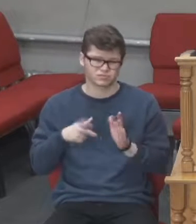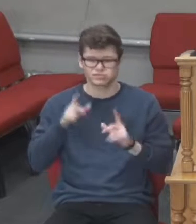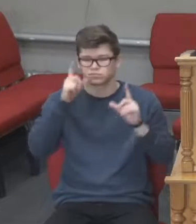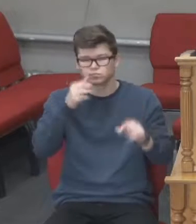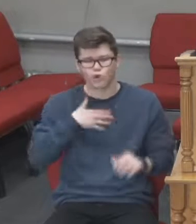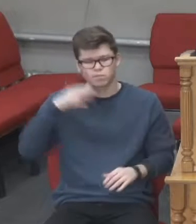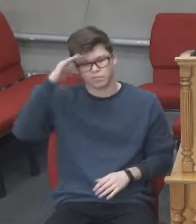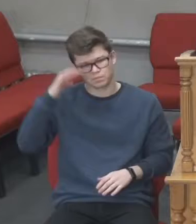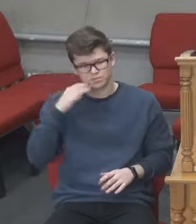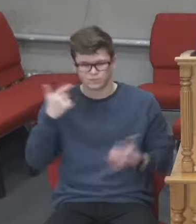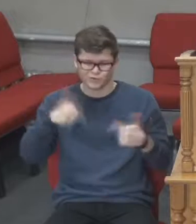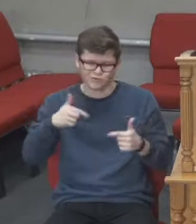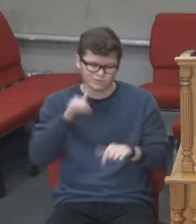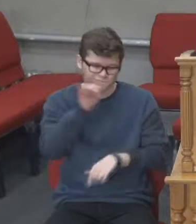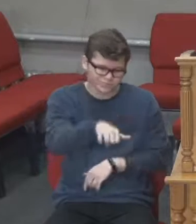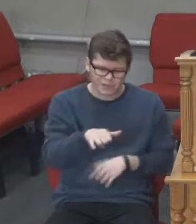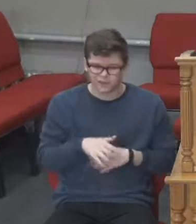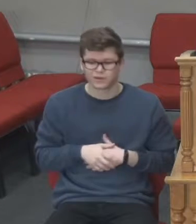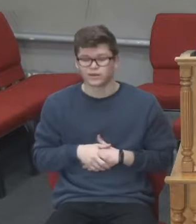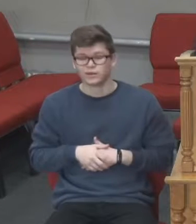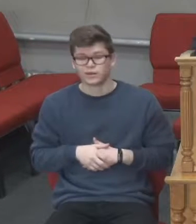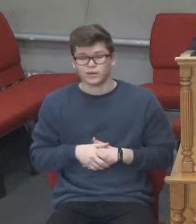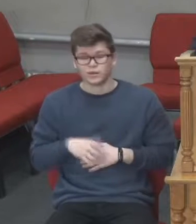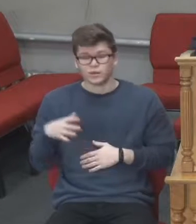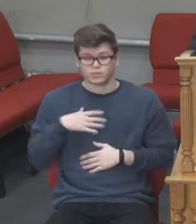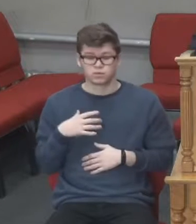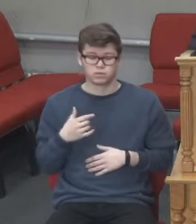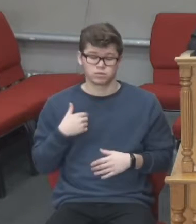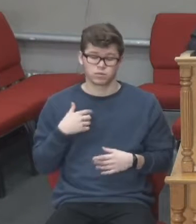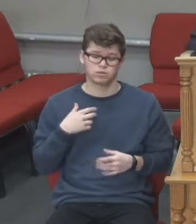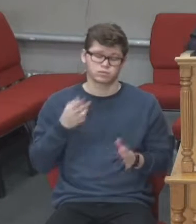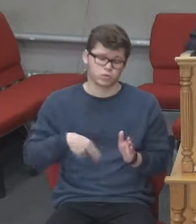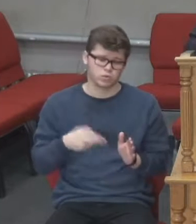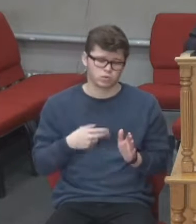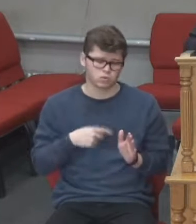бачив десятки і десятки